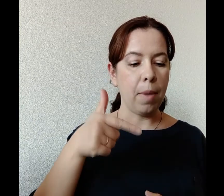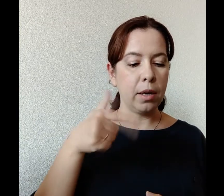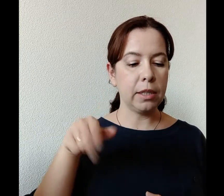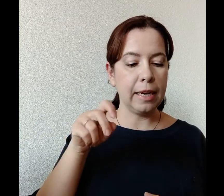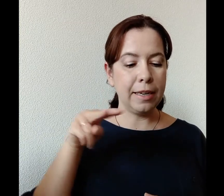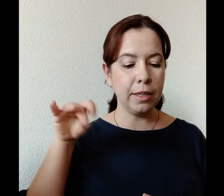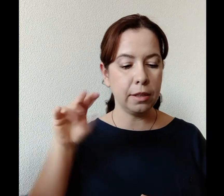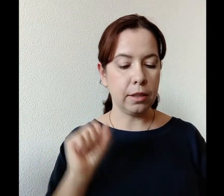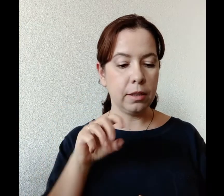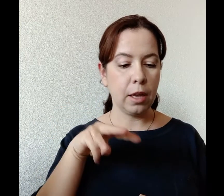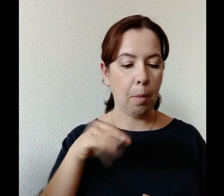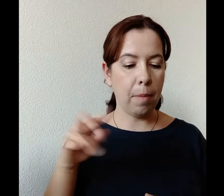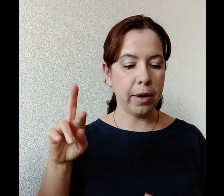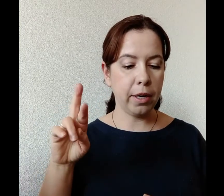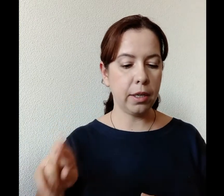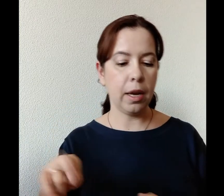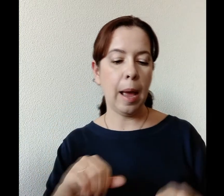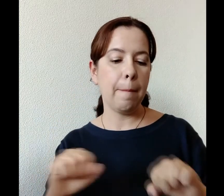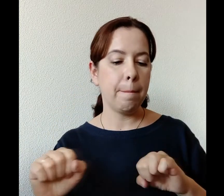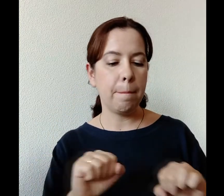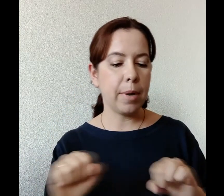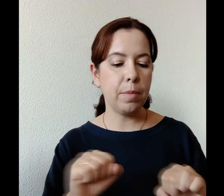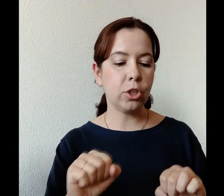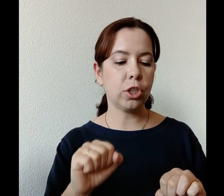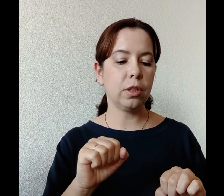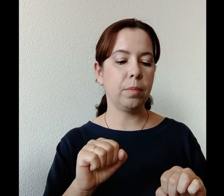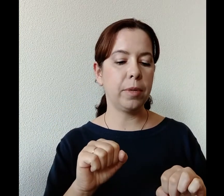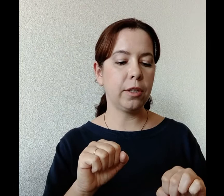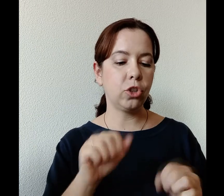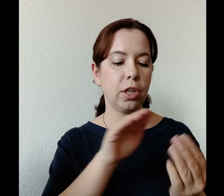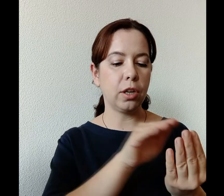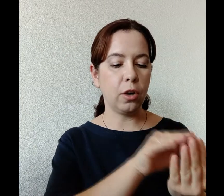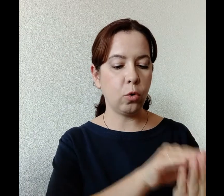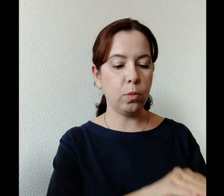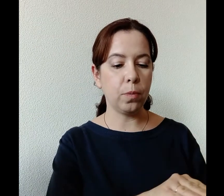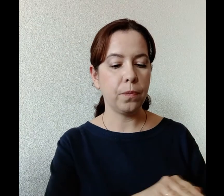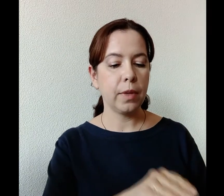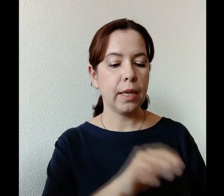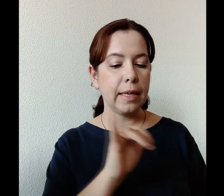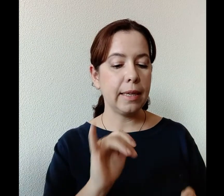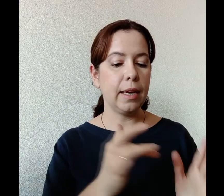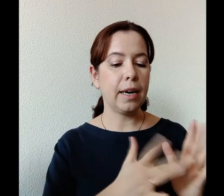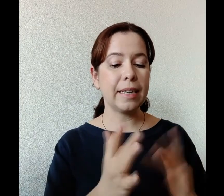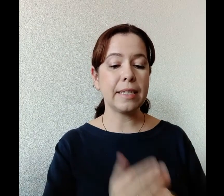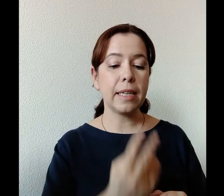Магдалина Мария, придячи ко гробу, и Христа